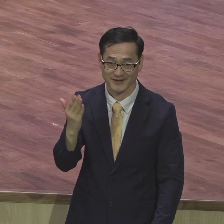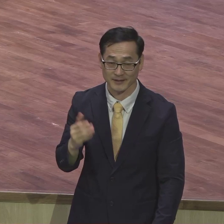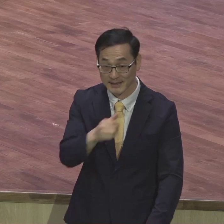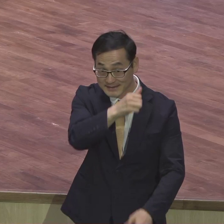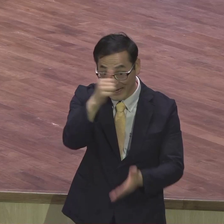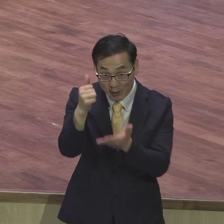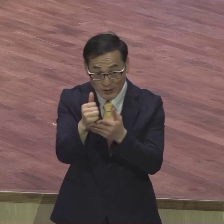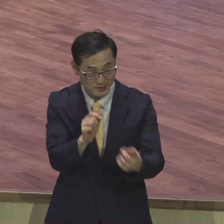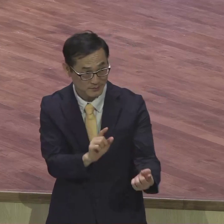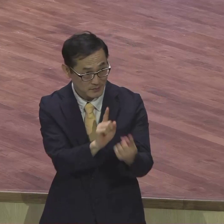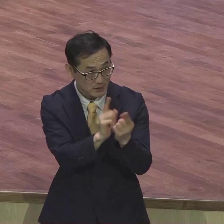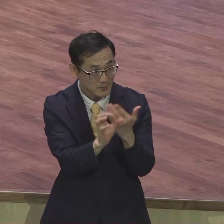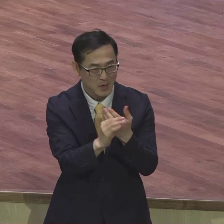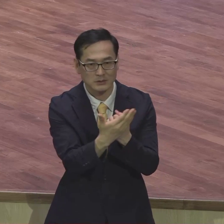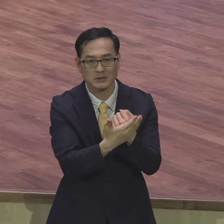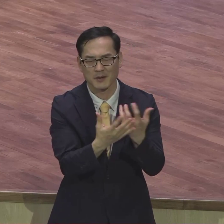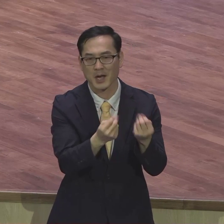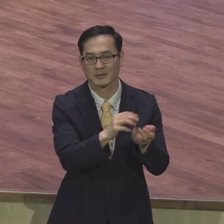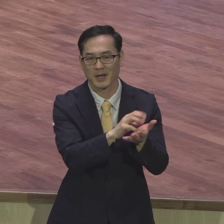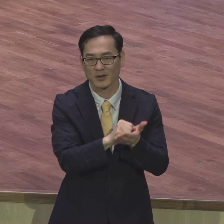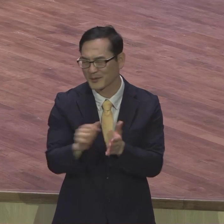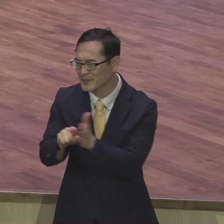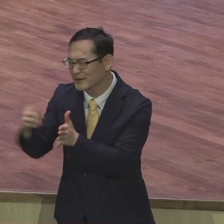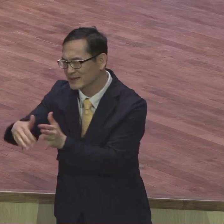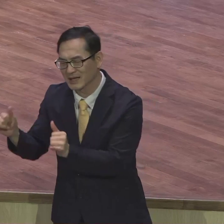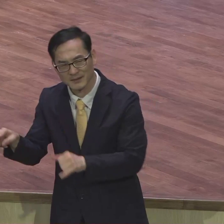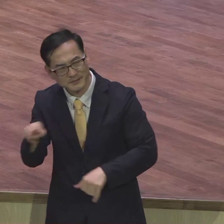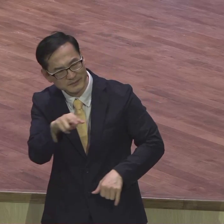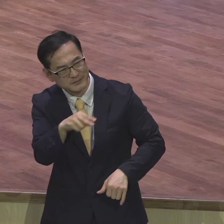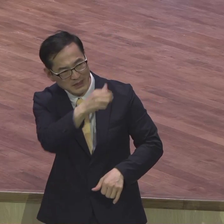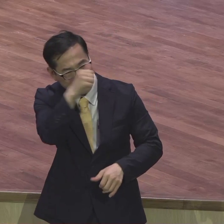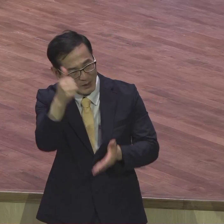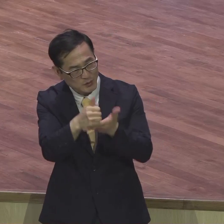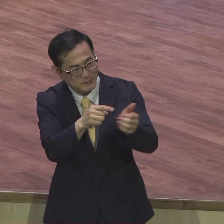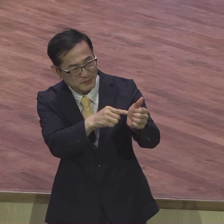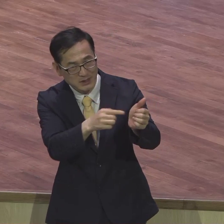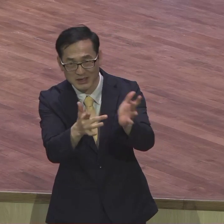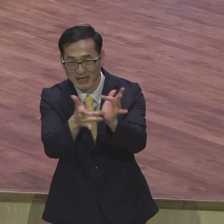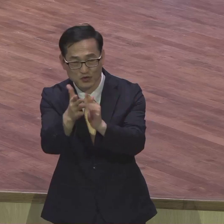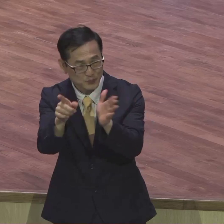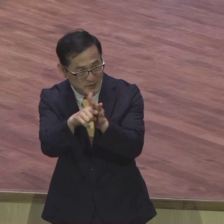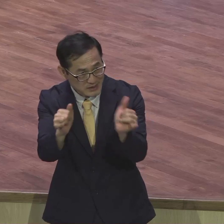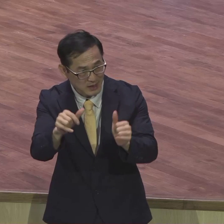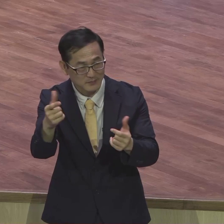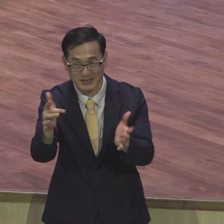깨닫는 것을 깨닫는 불신자 볼 때 장노님은 정말 예수 있는 사람 같다 보여요